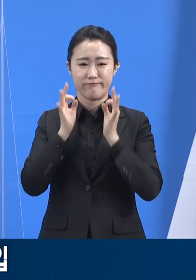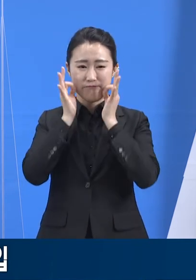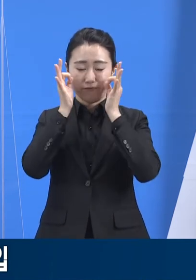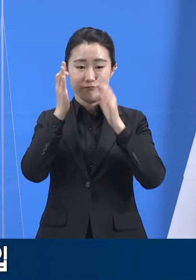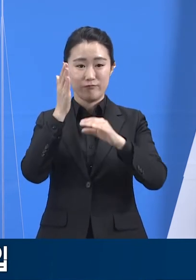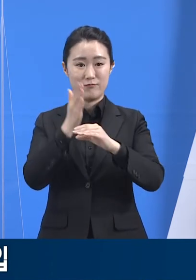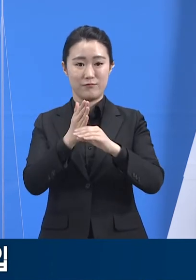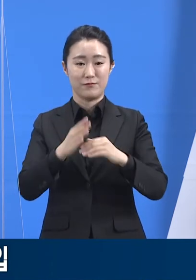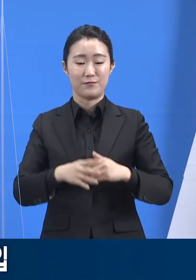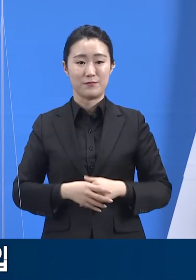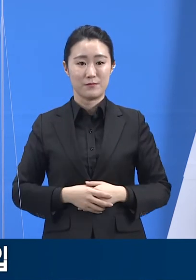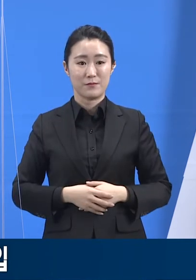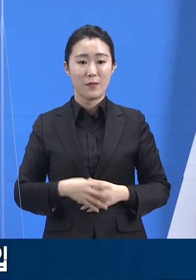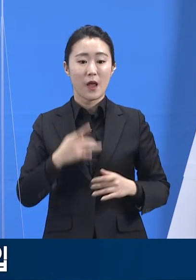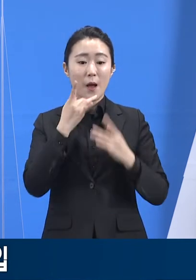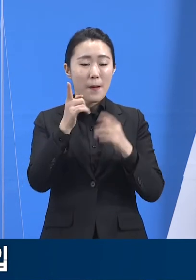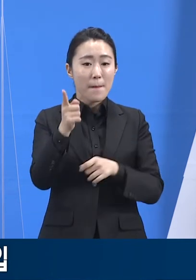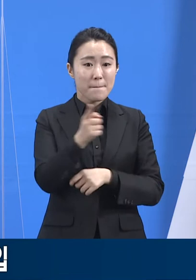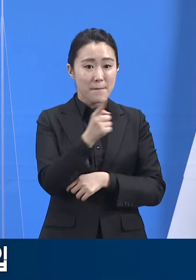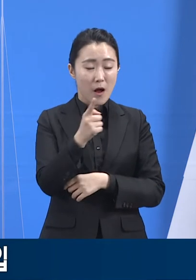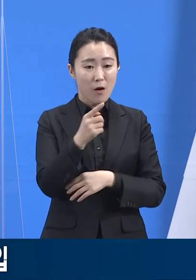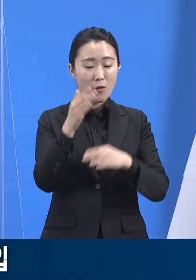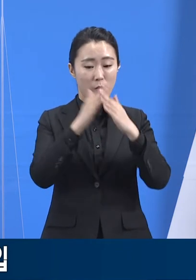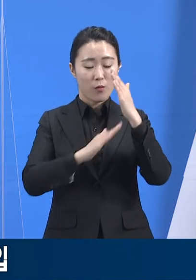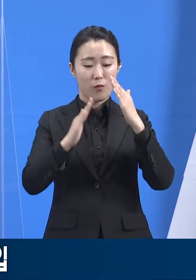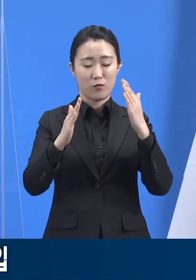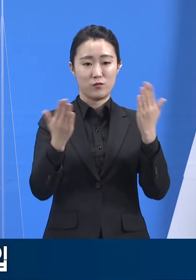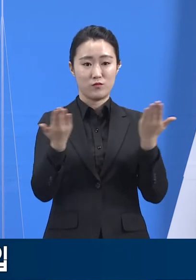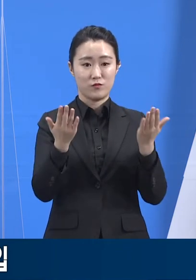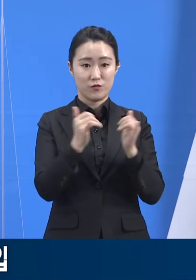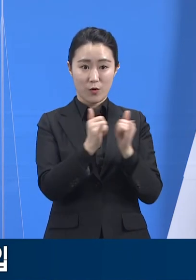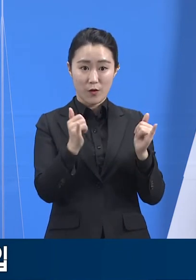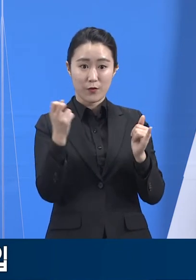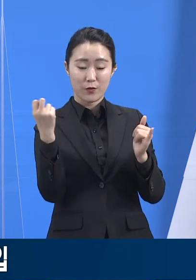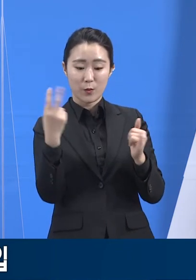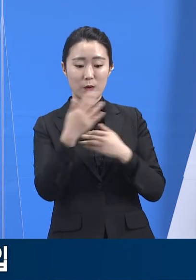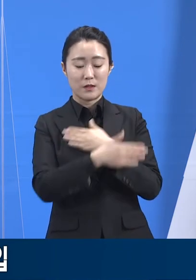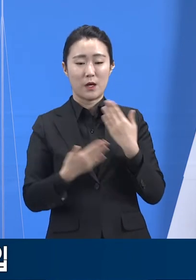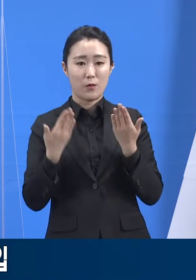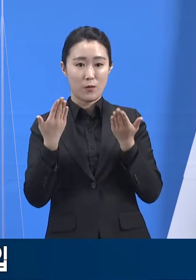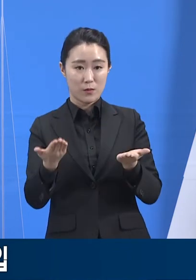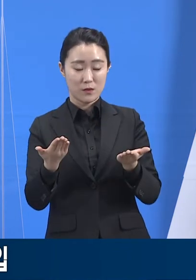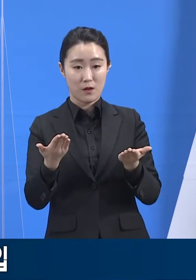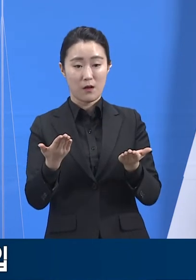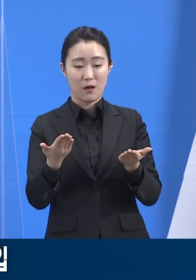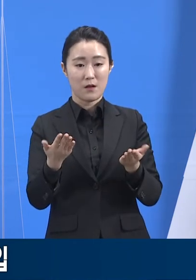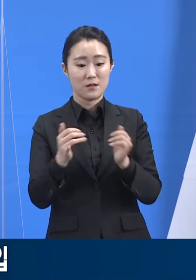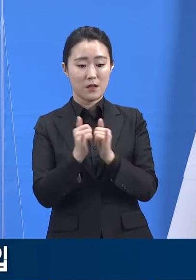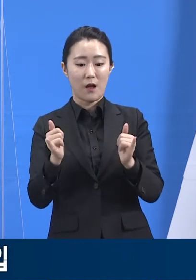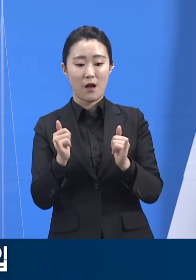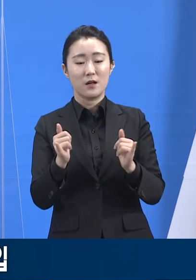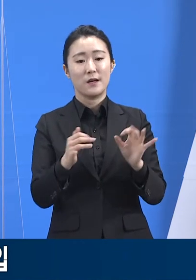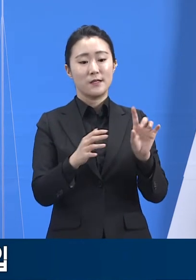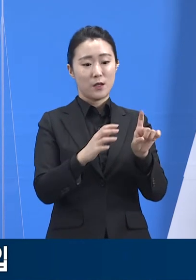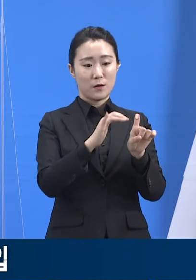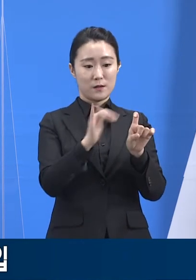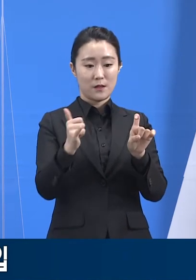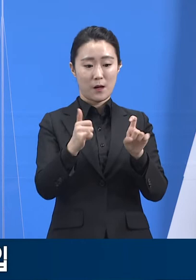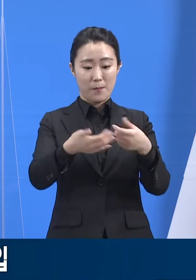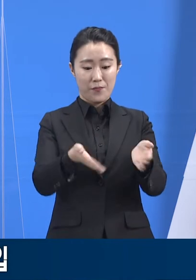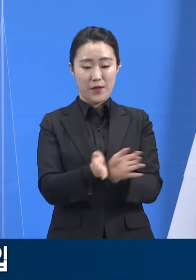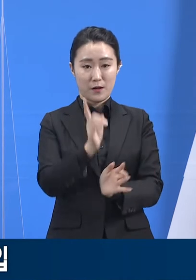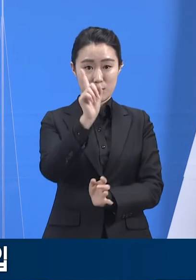소방공무원과 자원봉사 민간의료인력 등을 10인 1조로 묶어 투입하는 경기도 긴급의료지원단 체계도